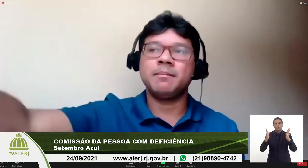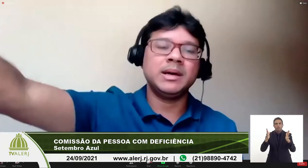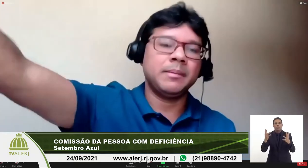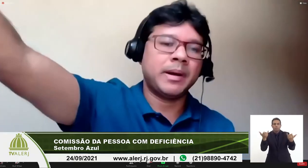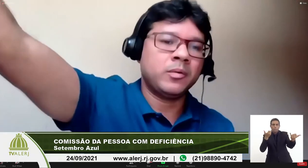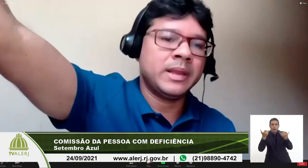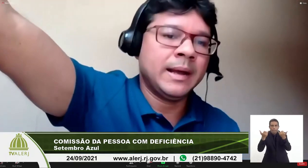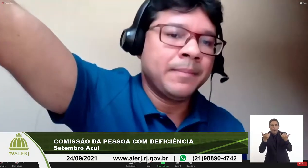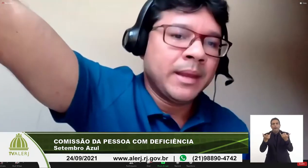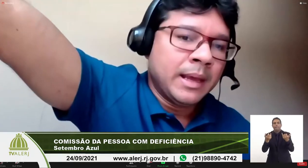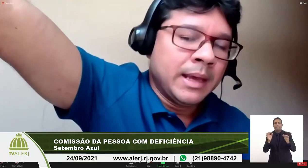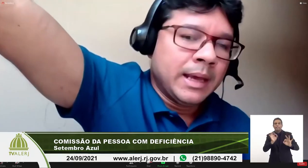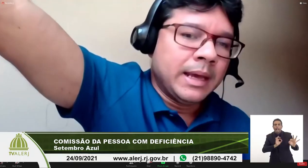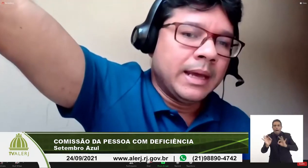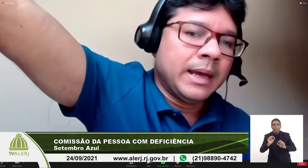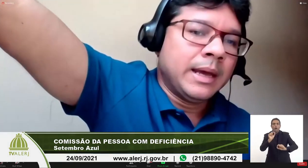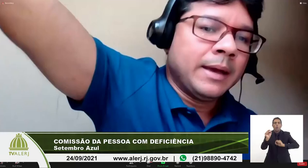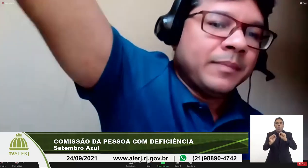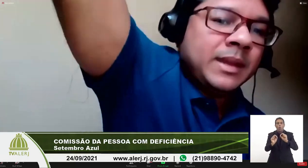como demanda para cuidar